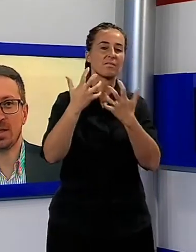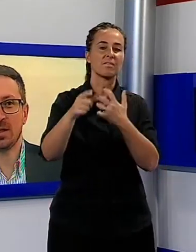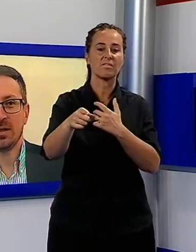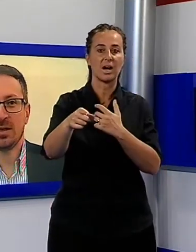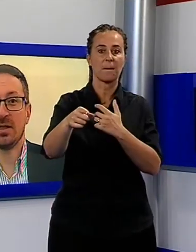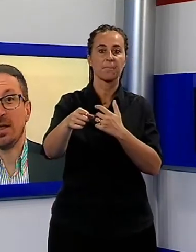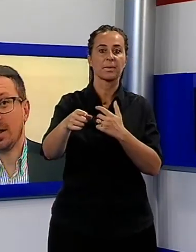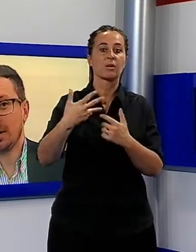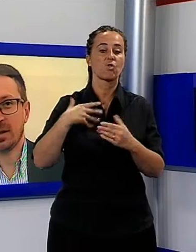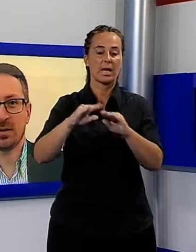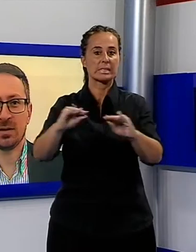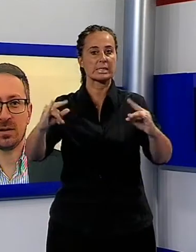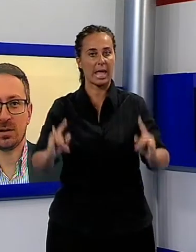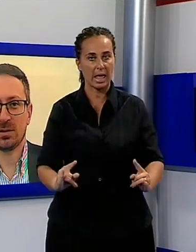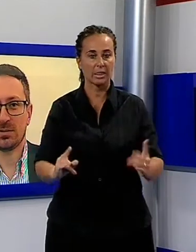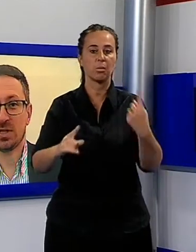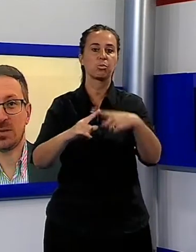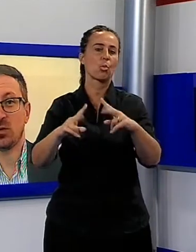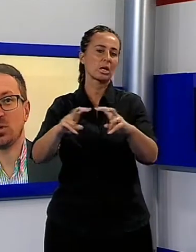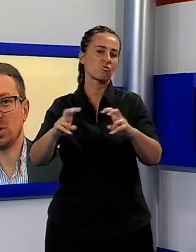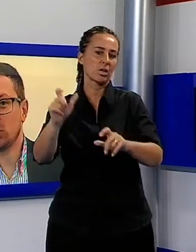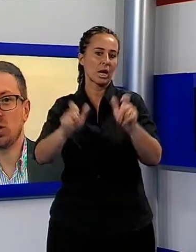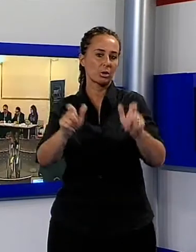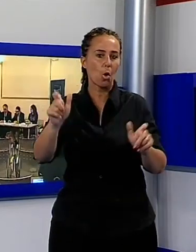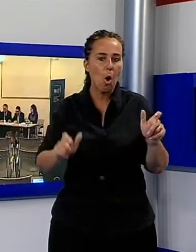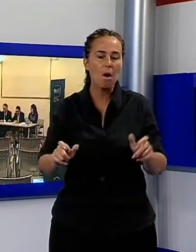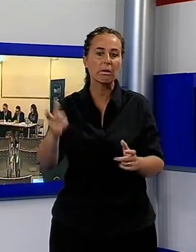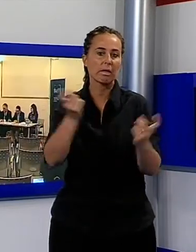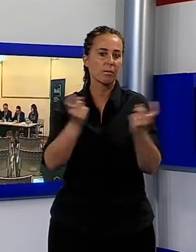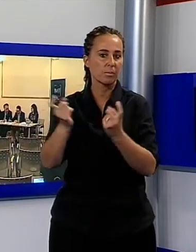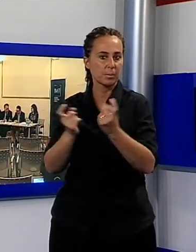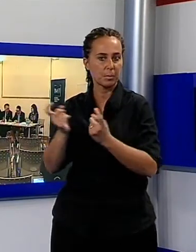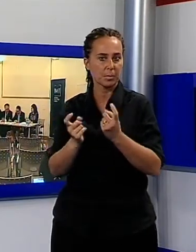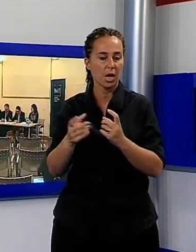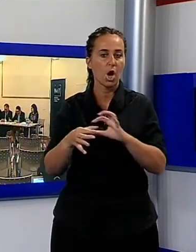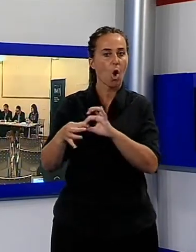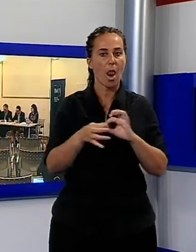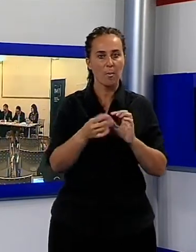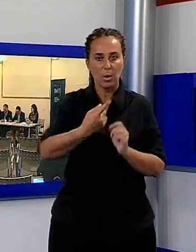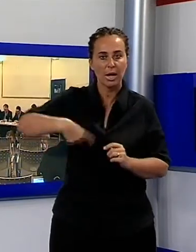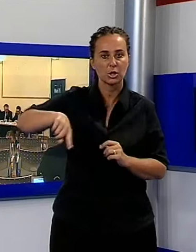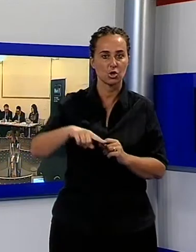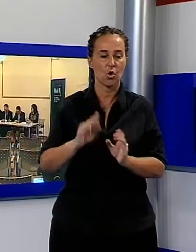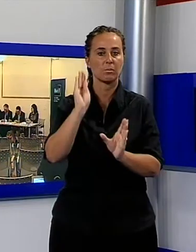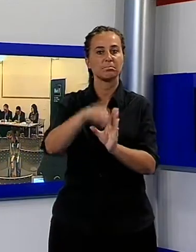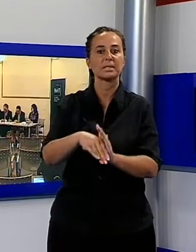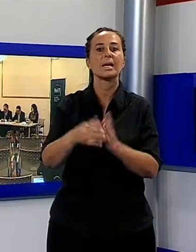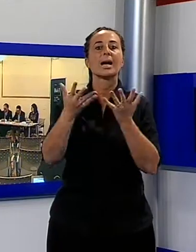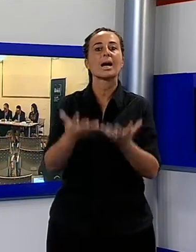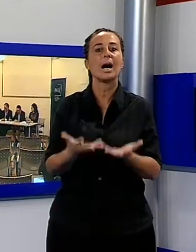e delle altre istituzioni del territorio che collaborano con IMT all'interno del campus San Francesco. Vi attendiamo